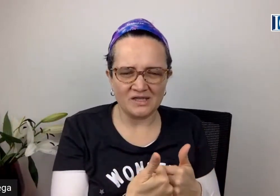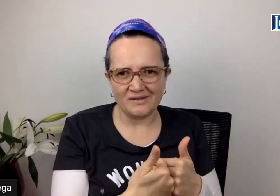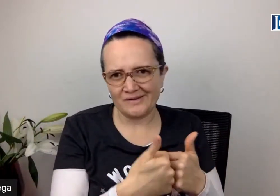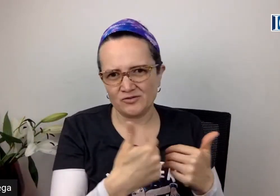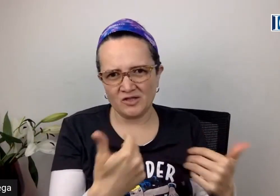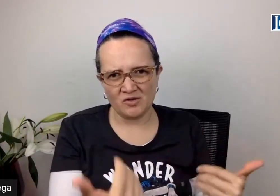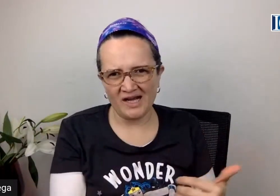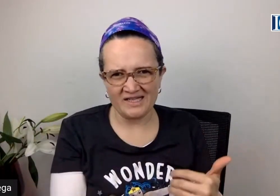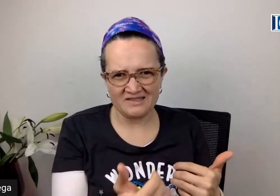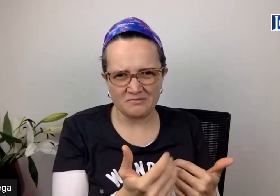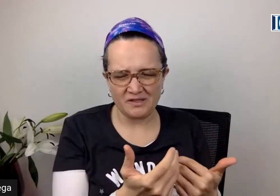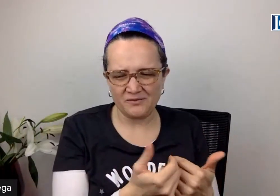no tienen hogares.